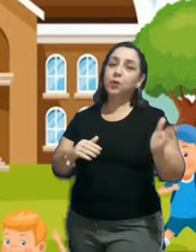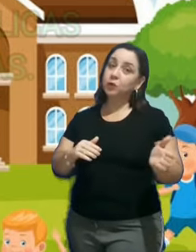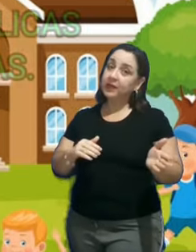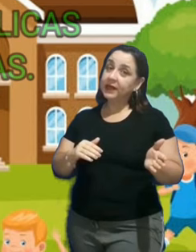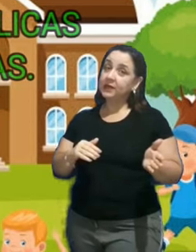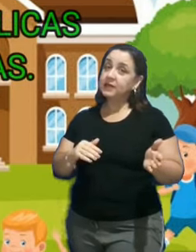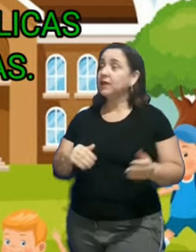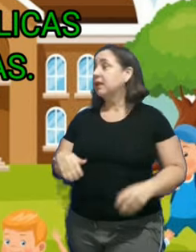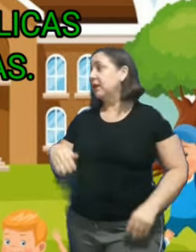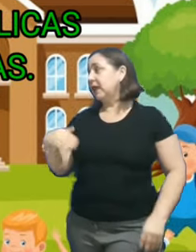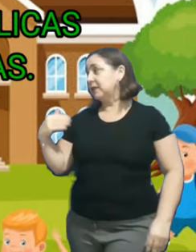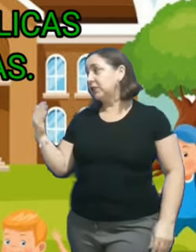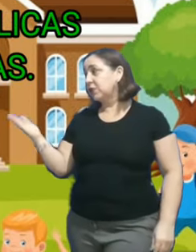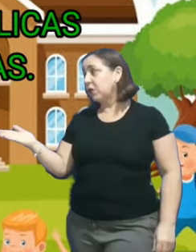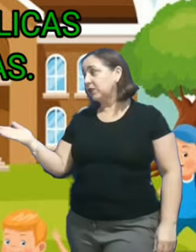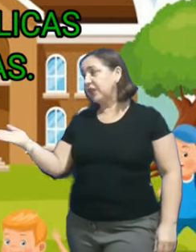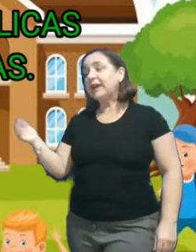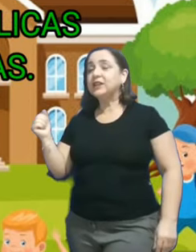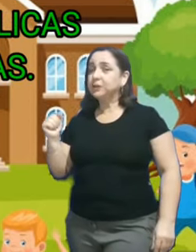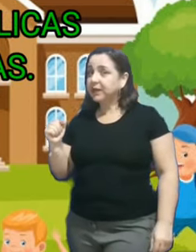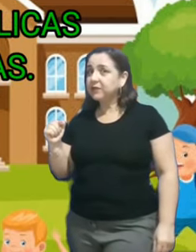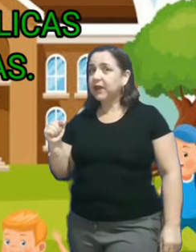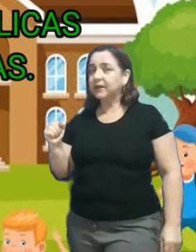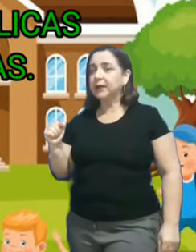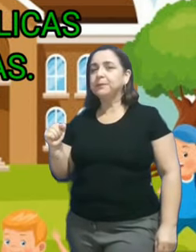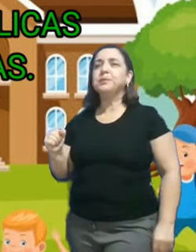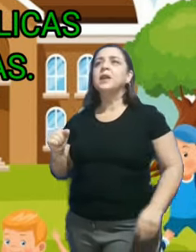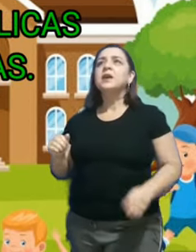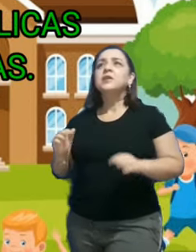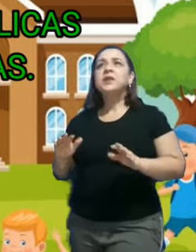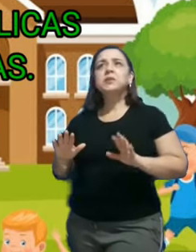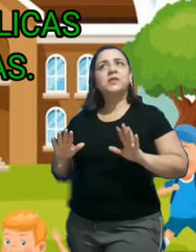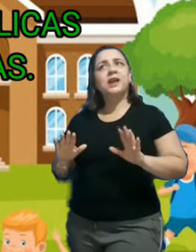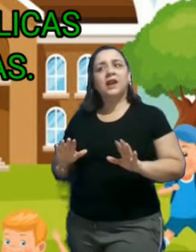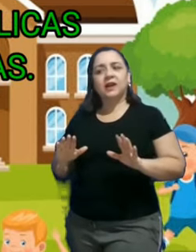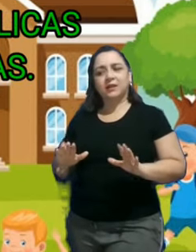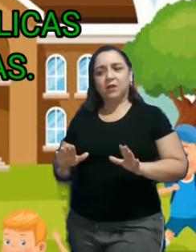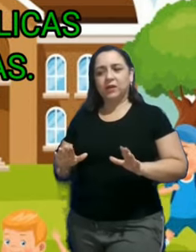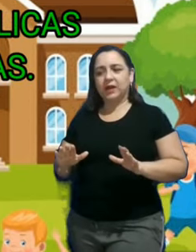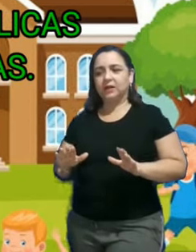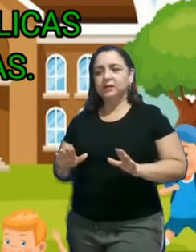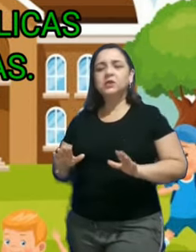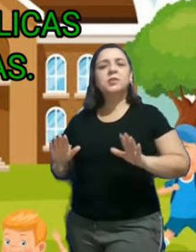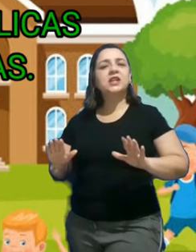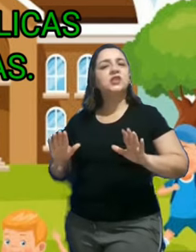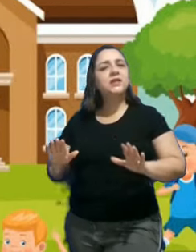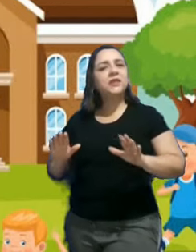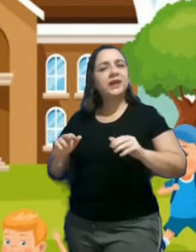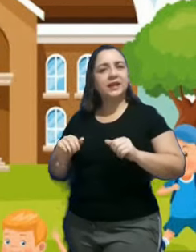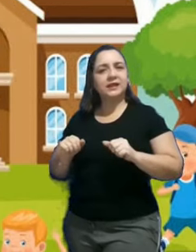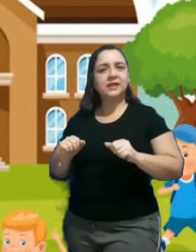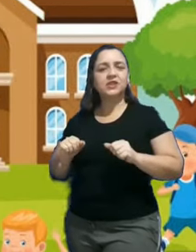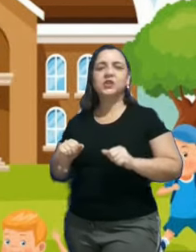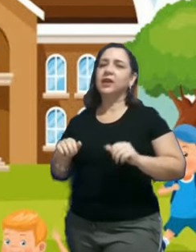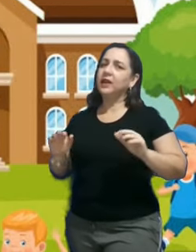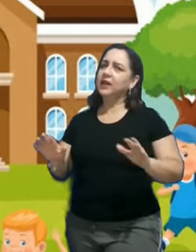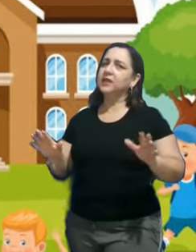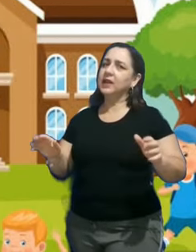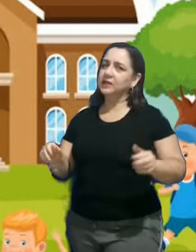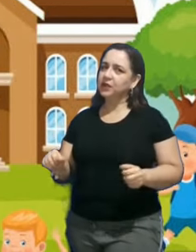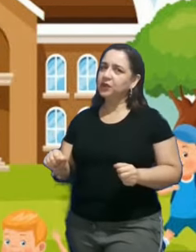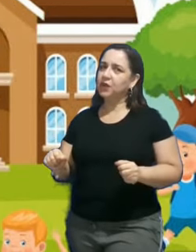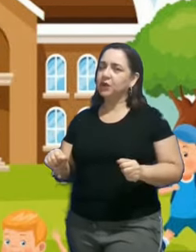públicas e as escolas da rede privada. Vamos falar agora sobre as diferenças